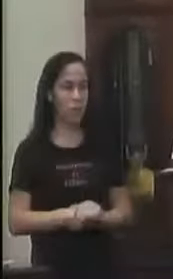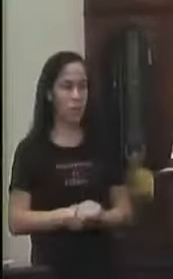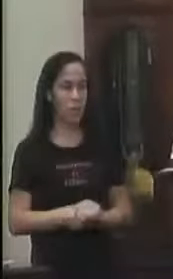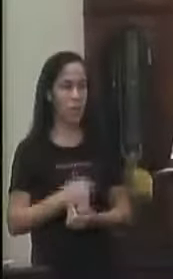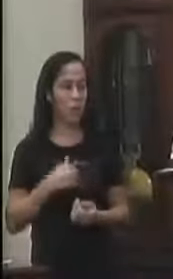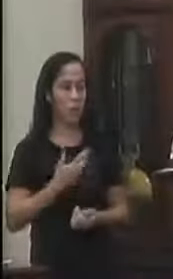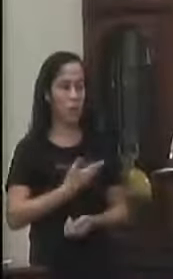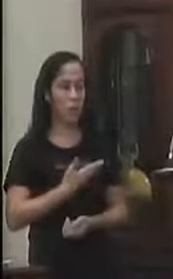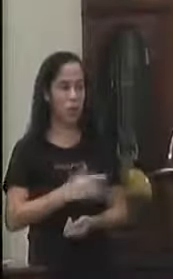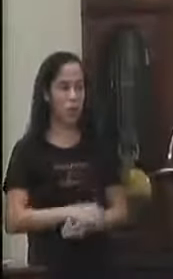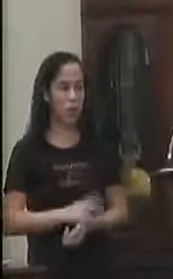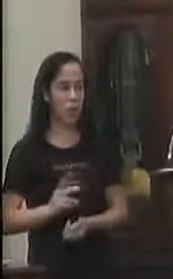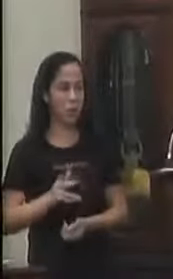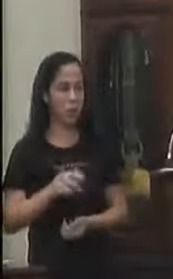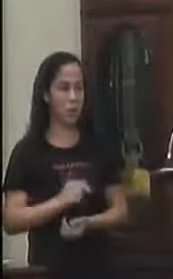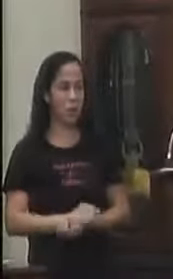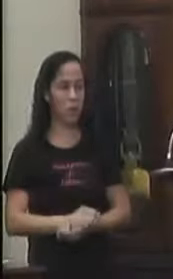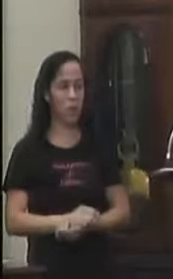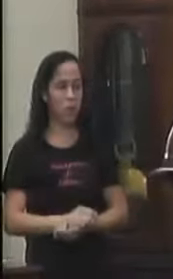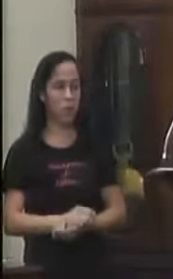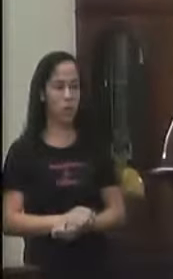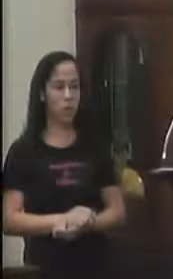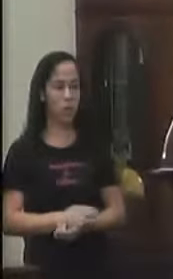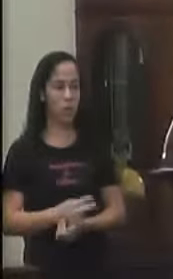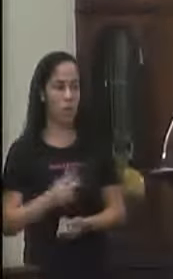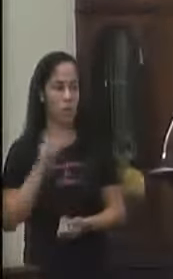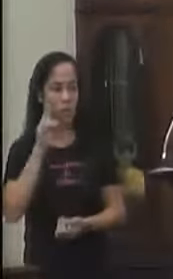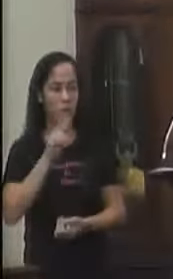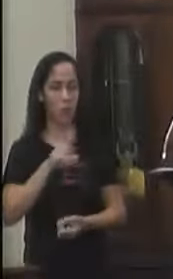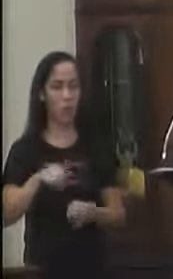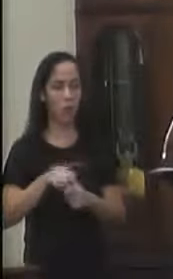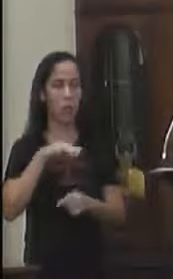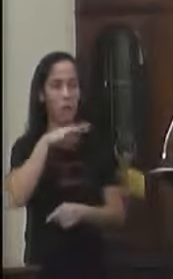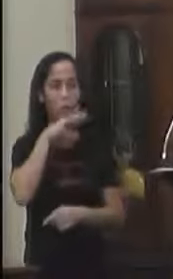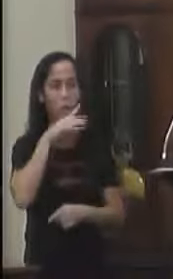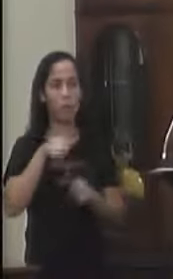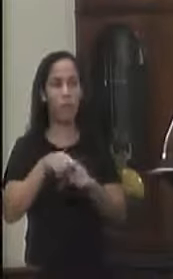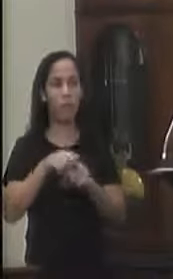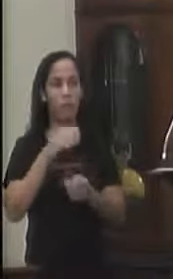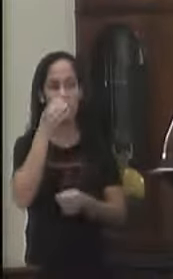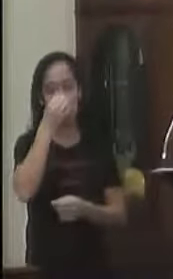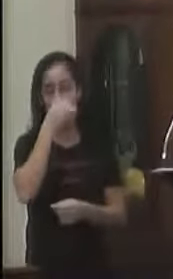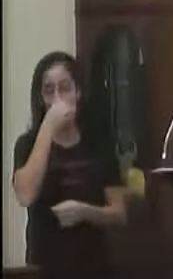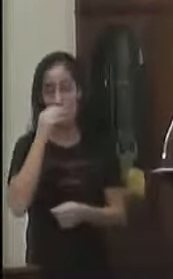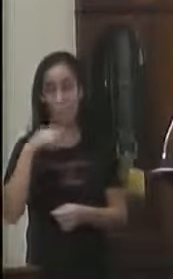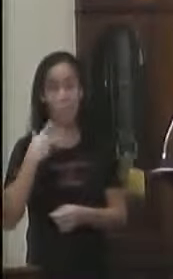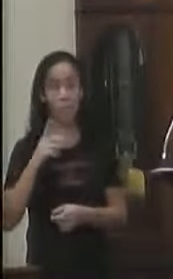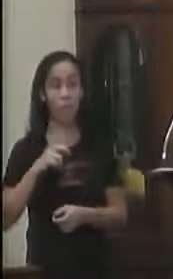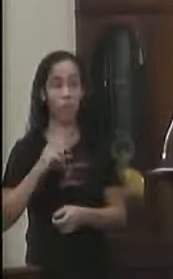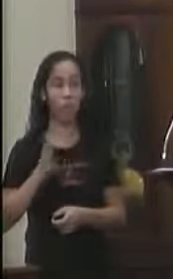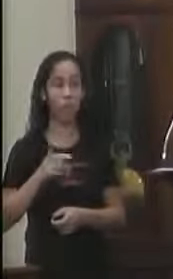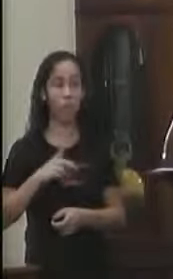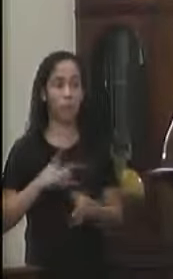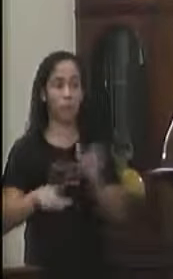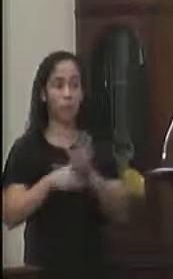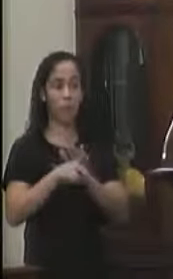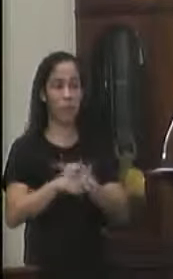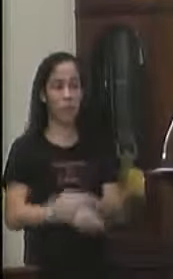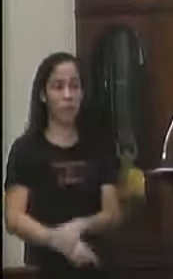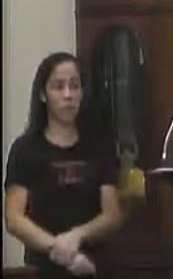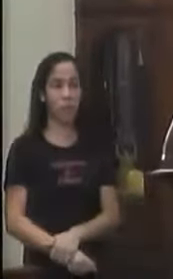Meu amigo Que está sempre Olhando pelos animais Também A gente já tem Uma lei